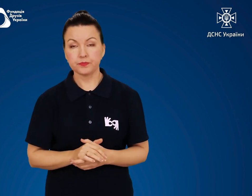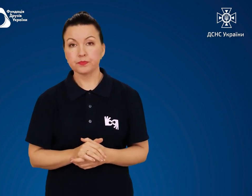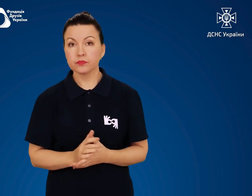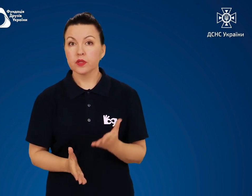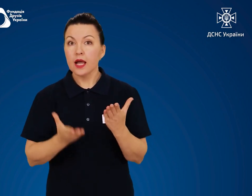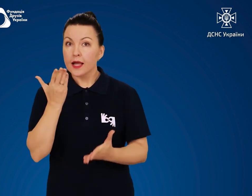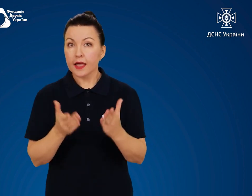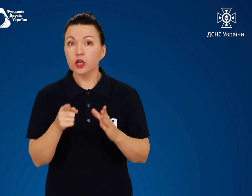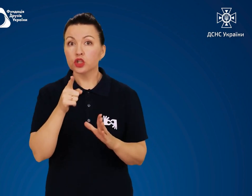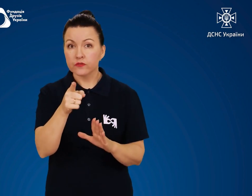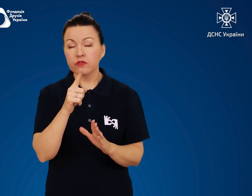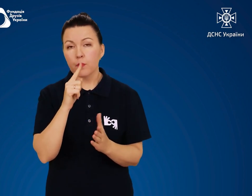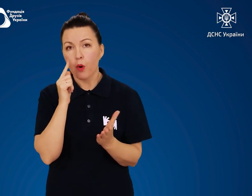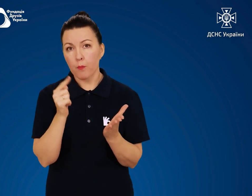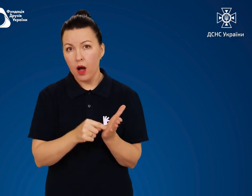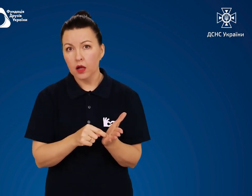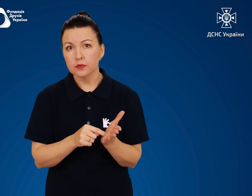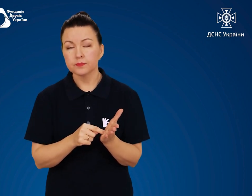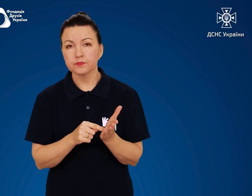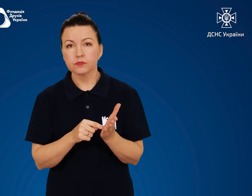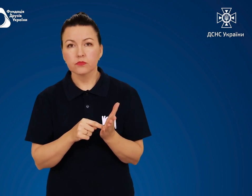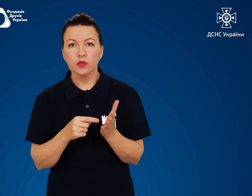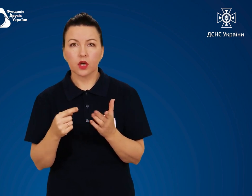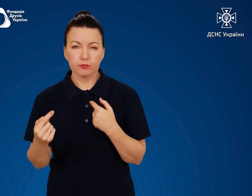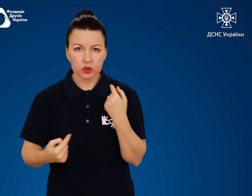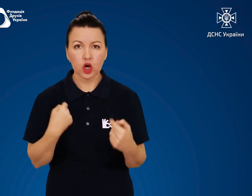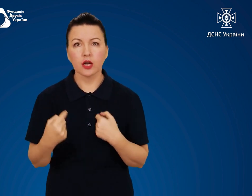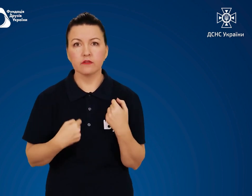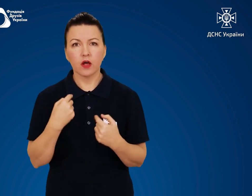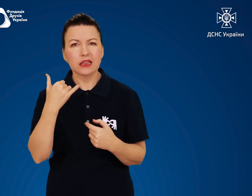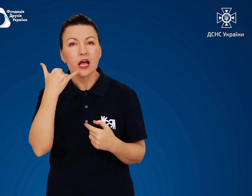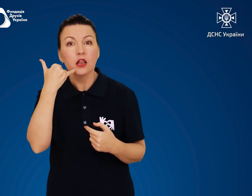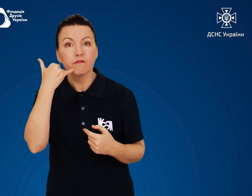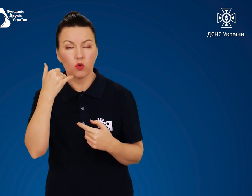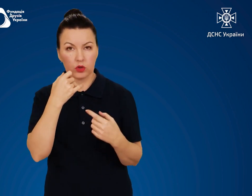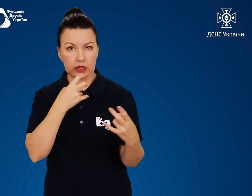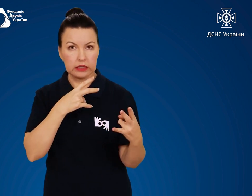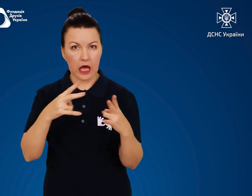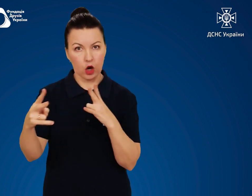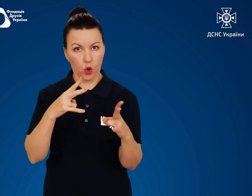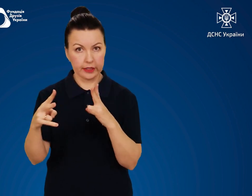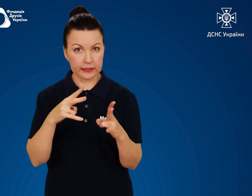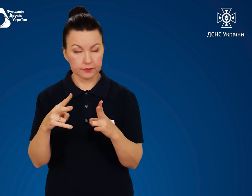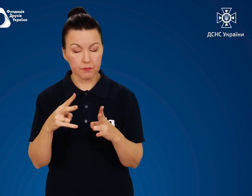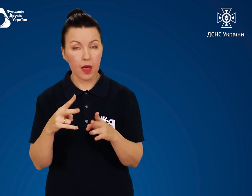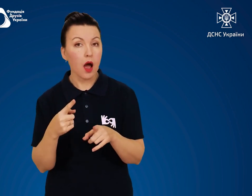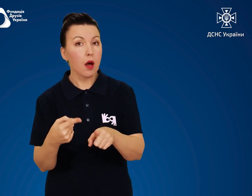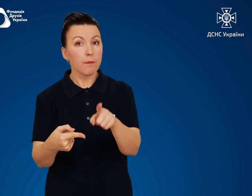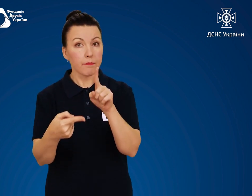Якщо ви стали жертвою телефонного терориста Перше